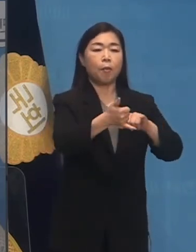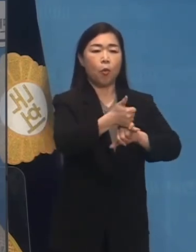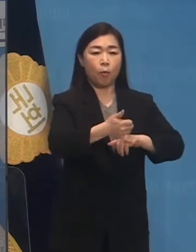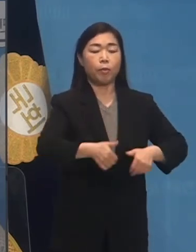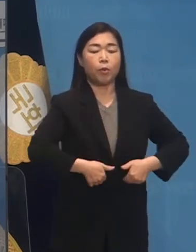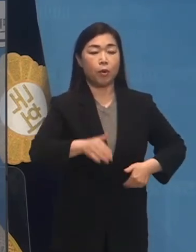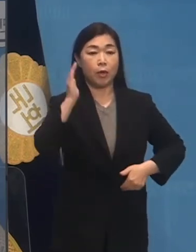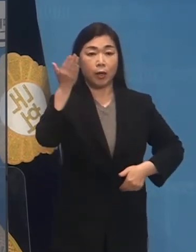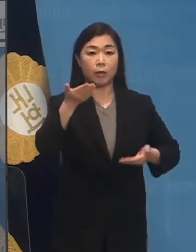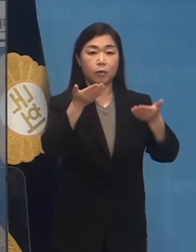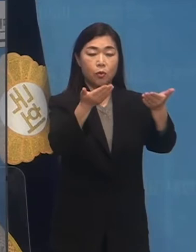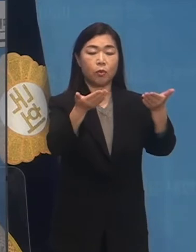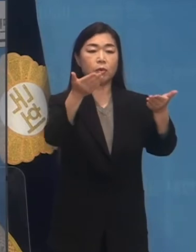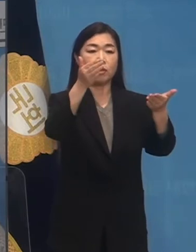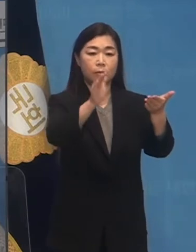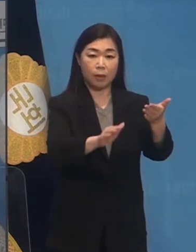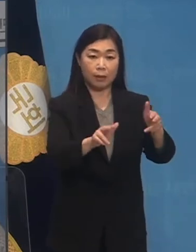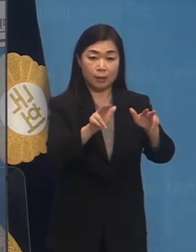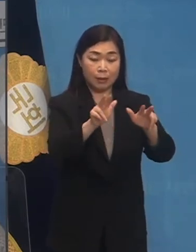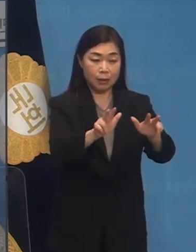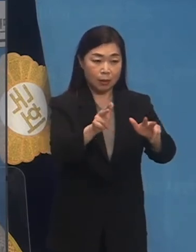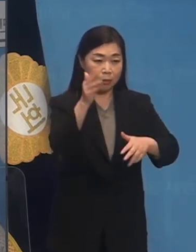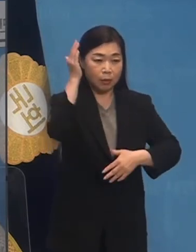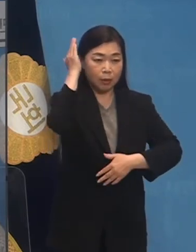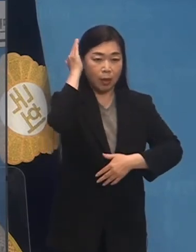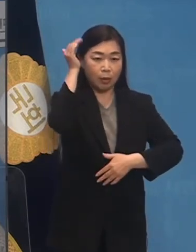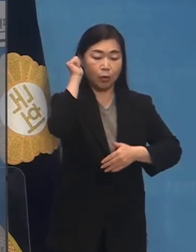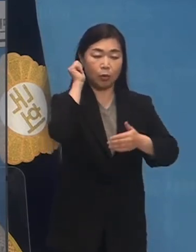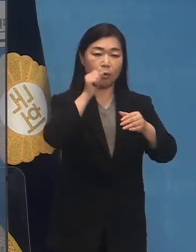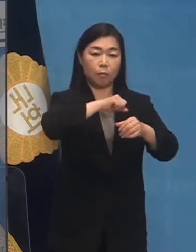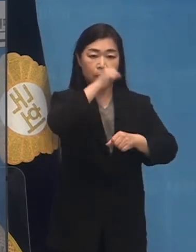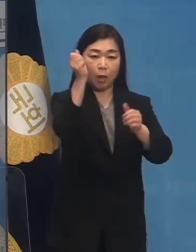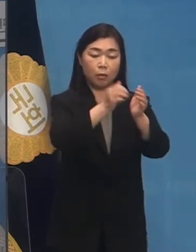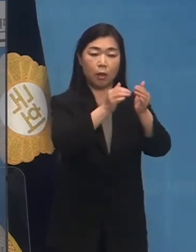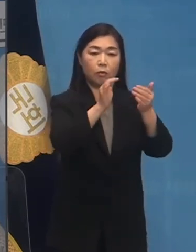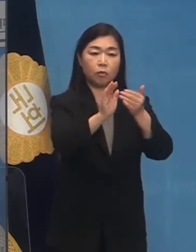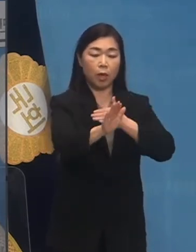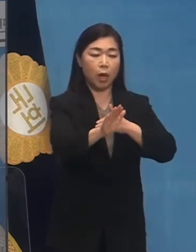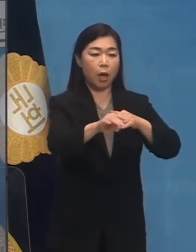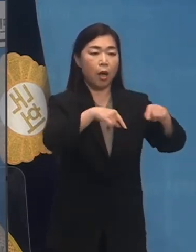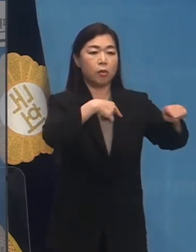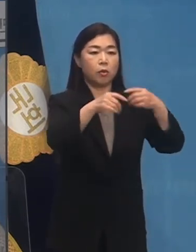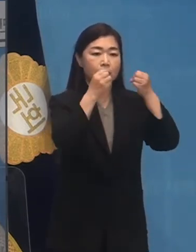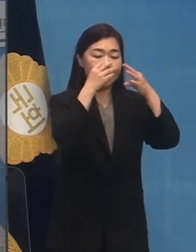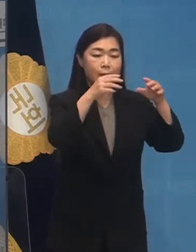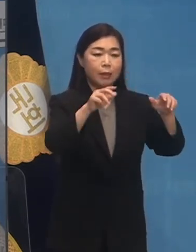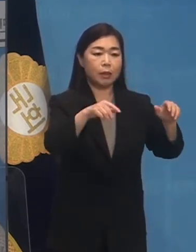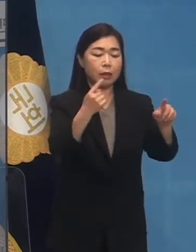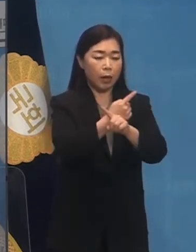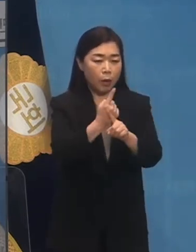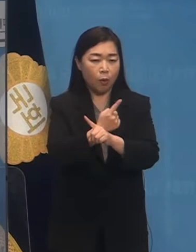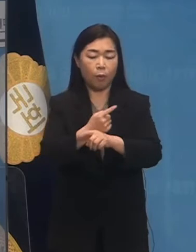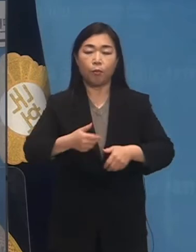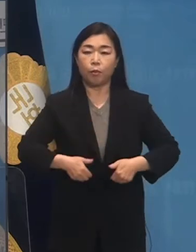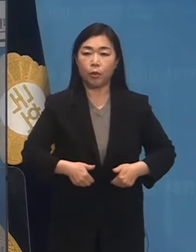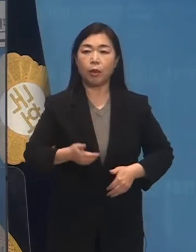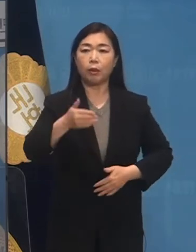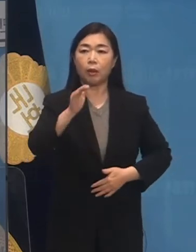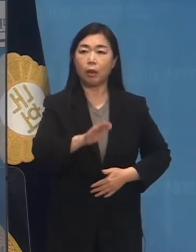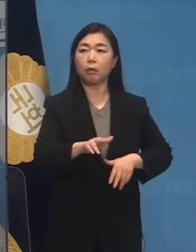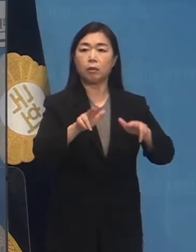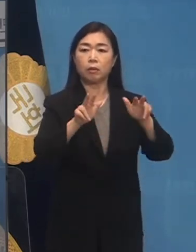대선 이후 정치개혁의 골든타임을 맞이한 지금이지만 정치개혁을 향한 항해는